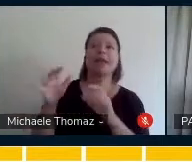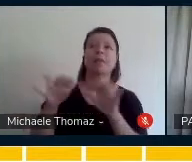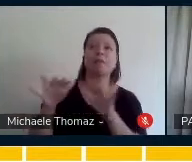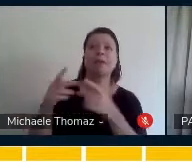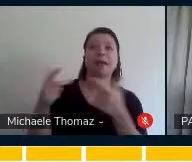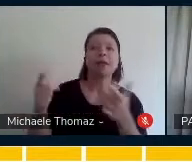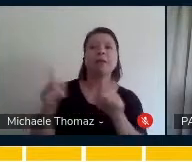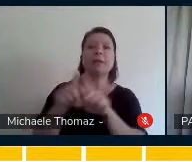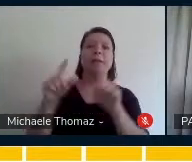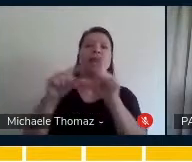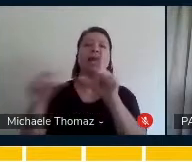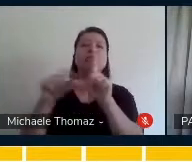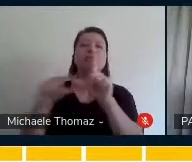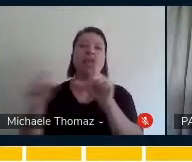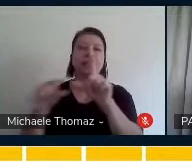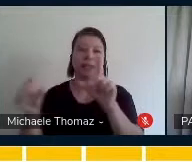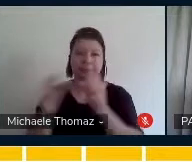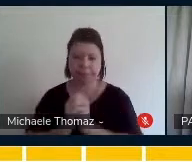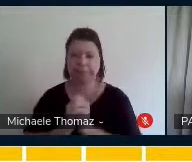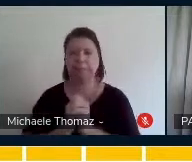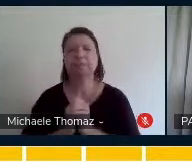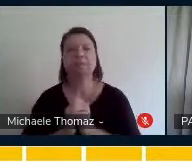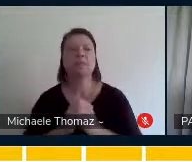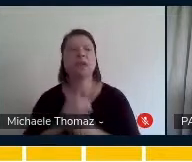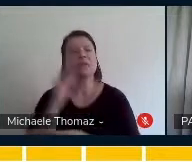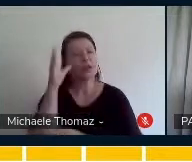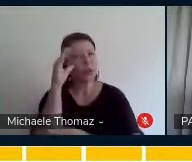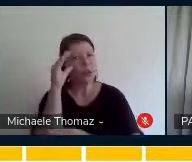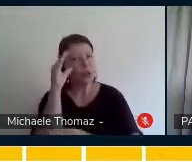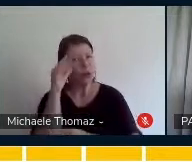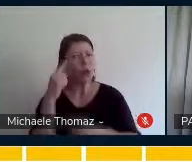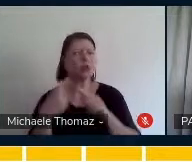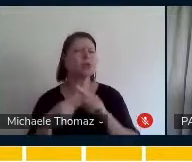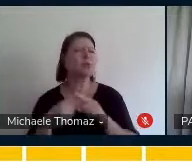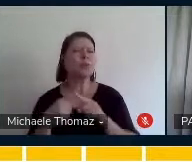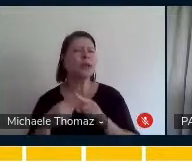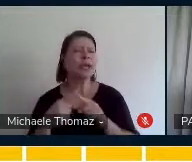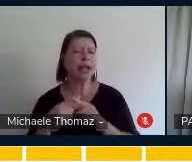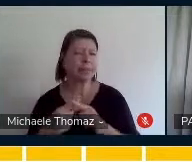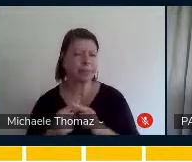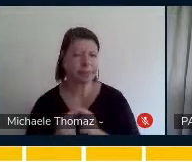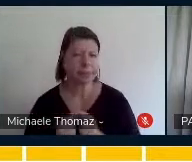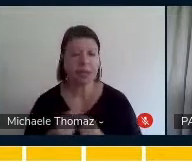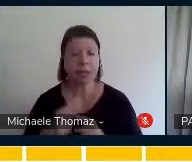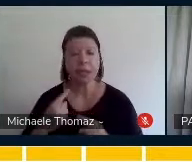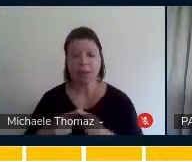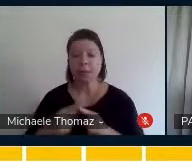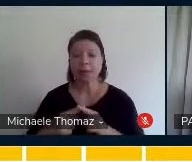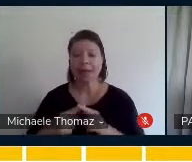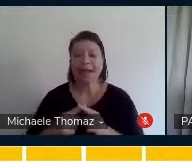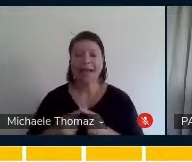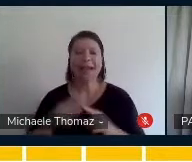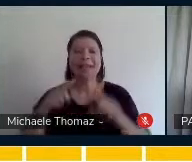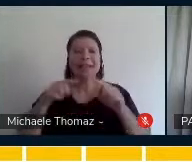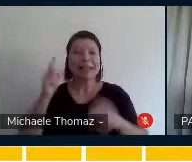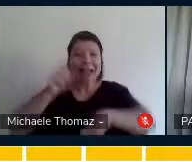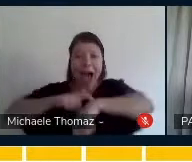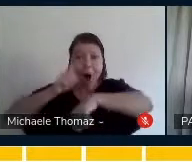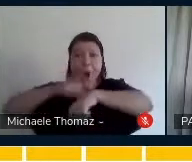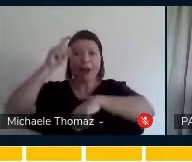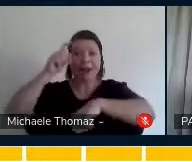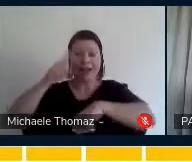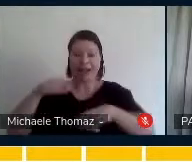e foi curiosa essa parte porque os estudantes eles não ficavam dançando, ficou todo mundo